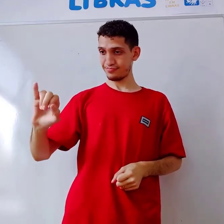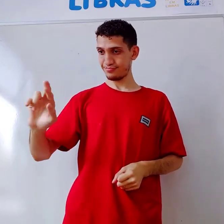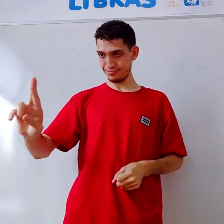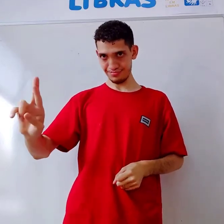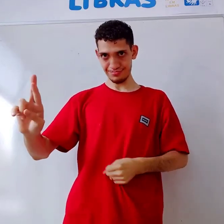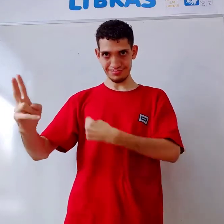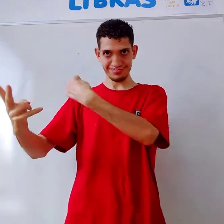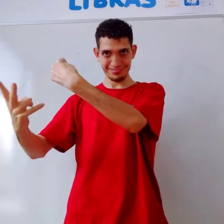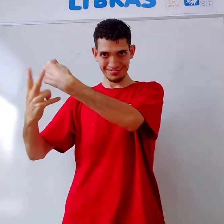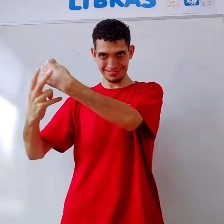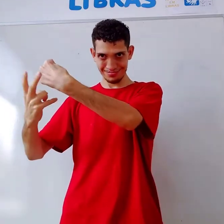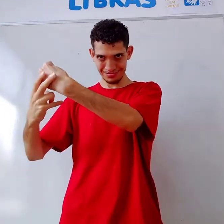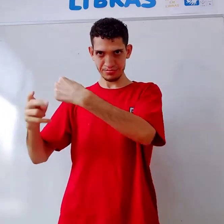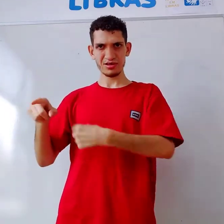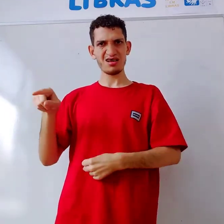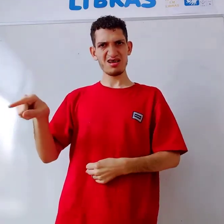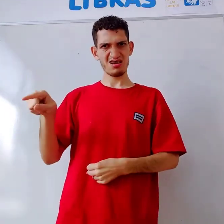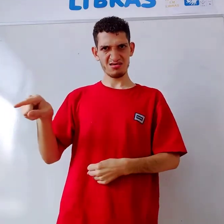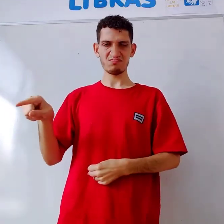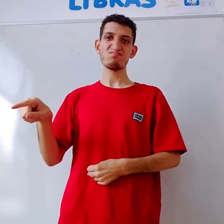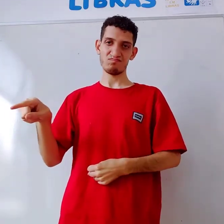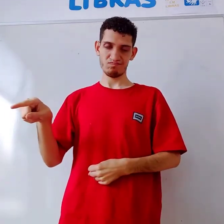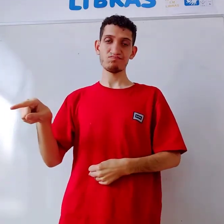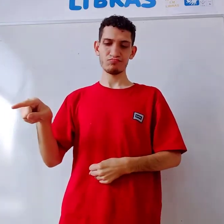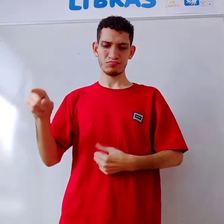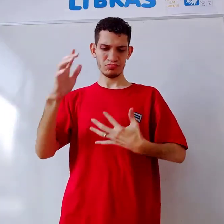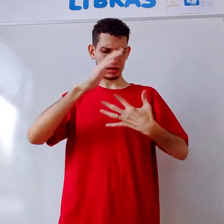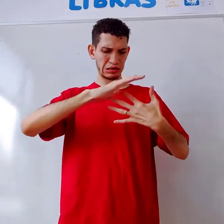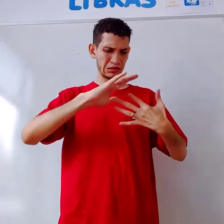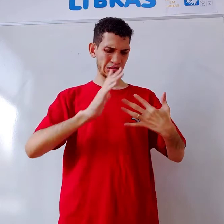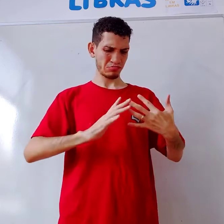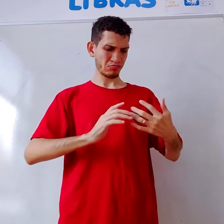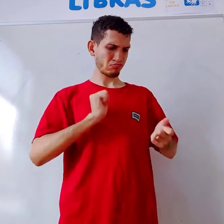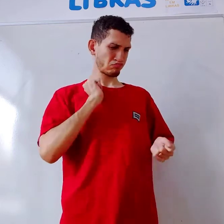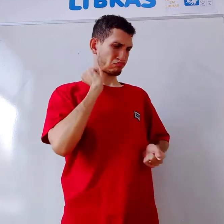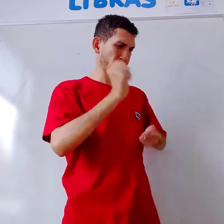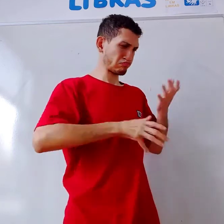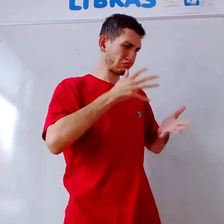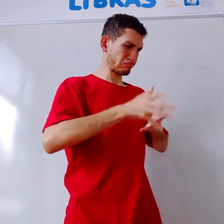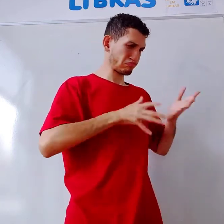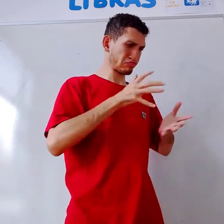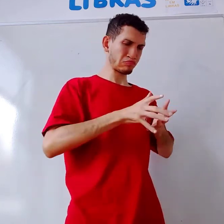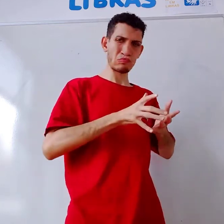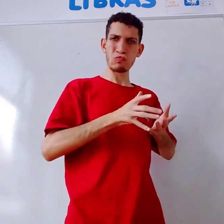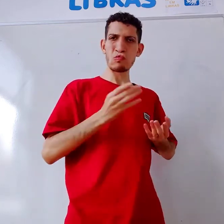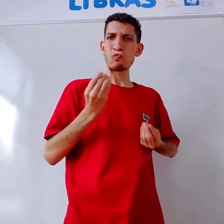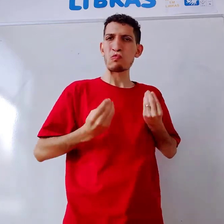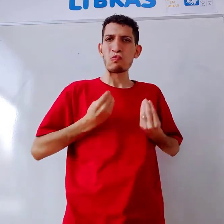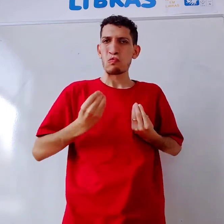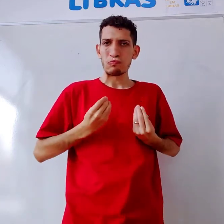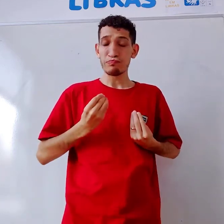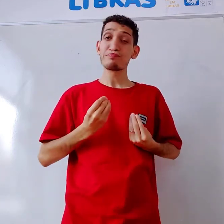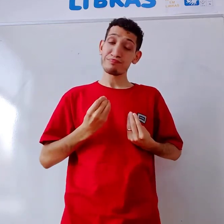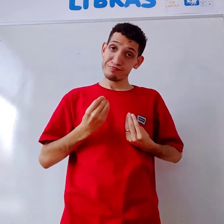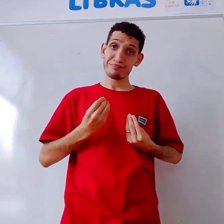reumir, verbo, isso, libras, sinalização, como?